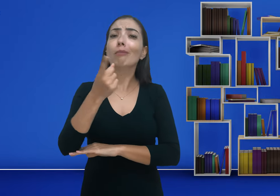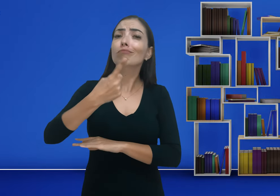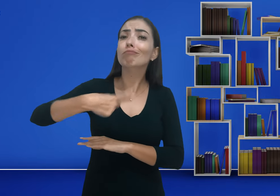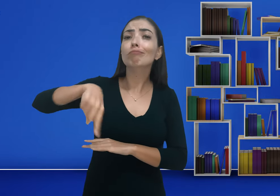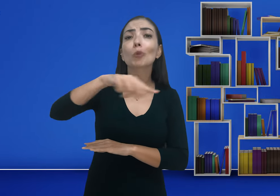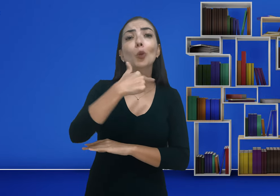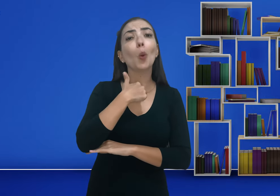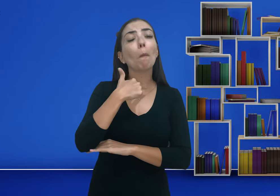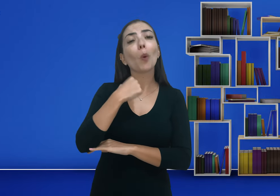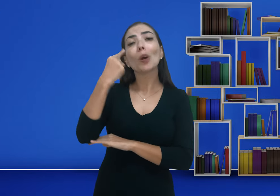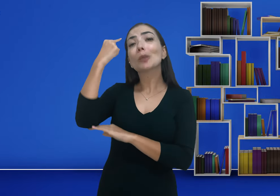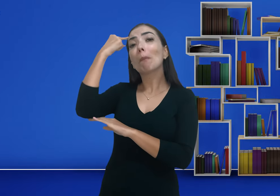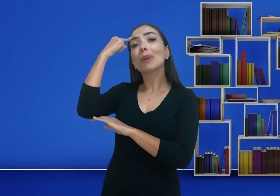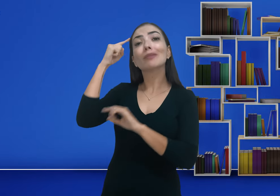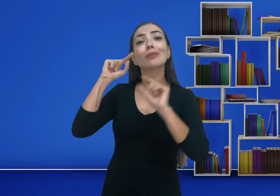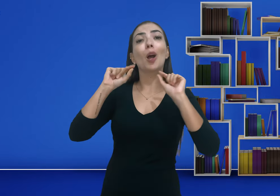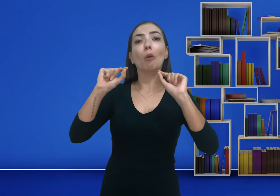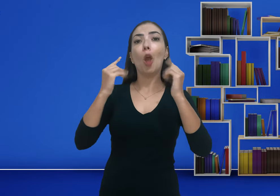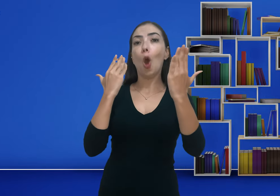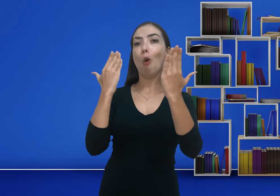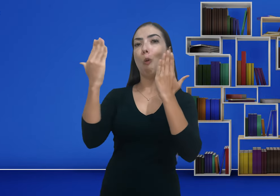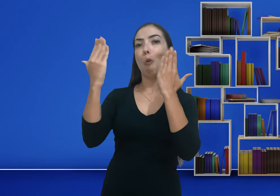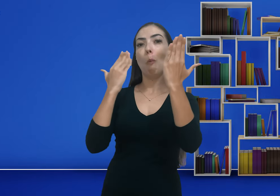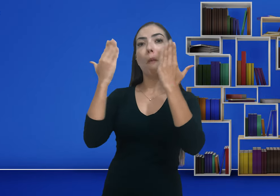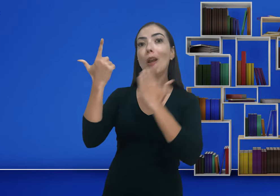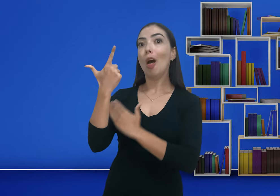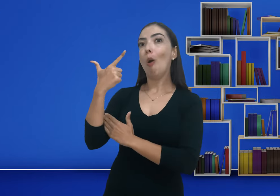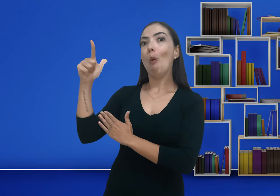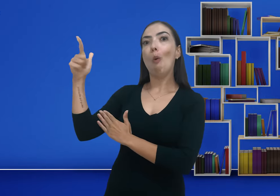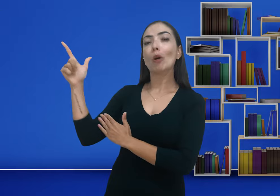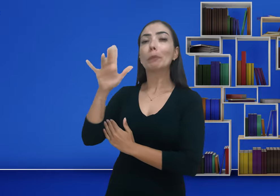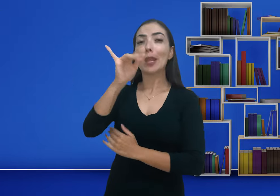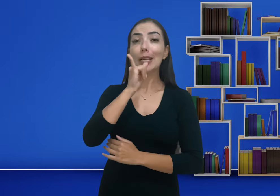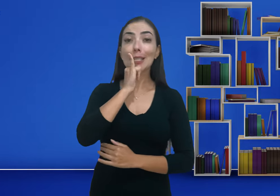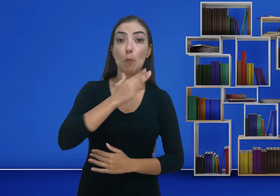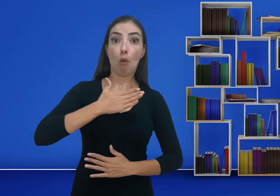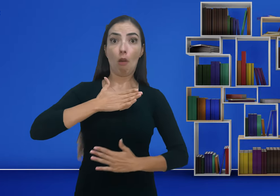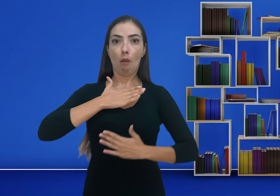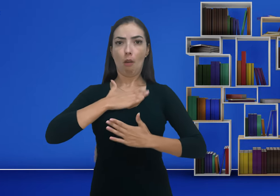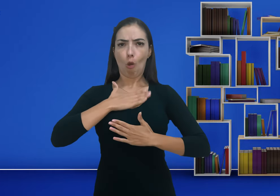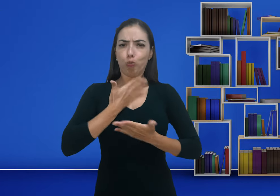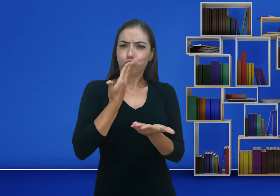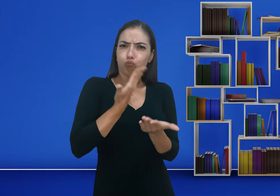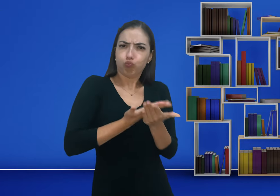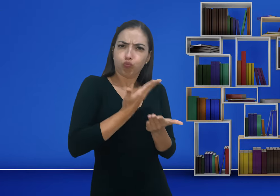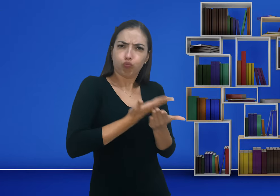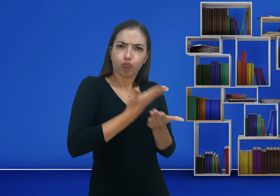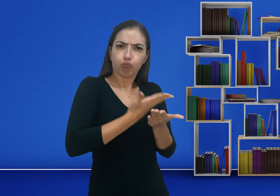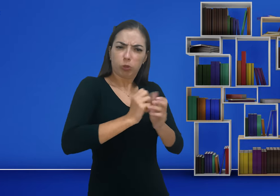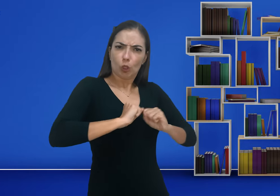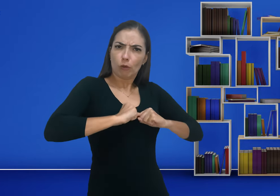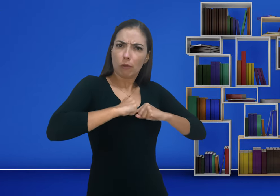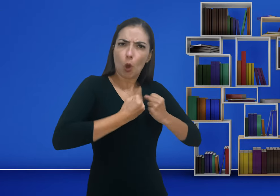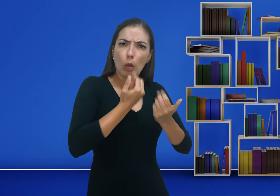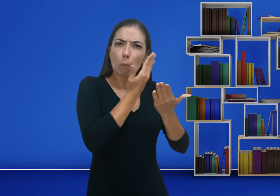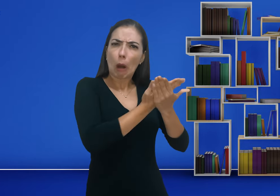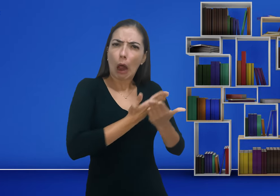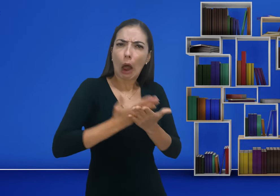pedir para vocês não se compararem com os outros. Por exemplo, eu estou aqui me esforçando, estudando e